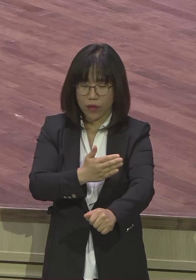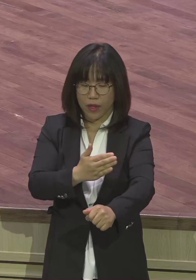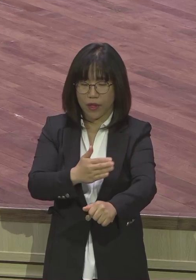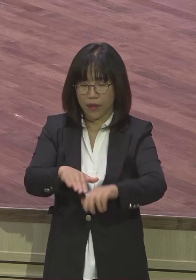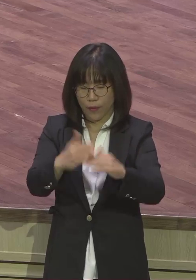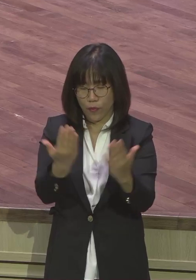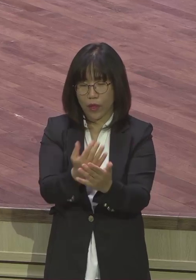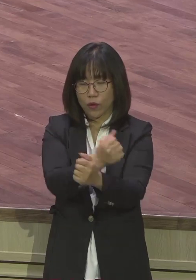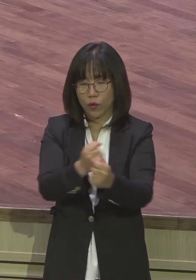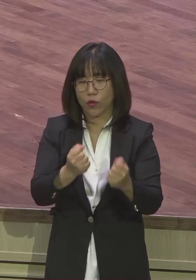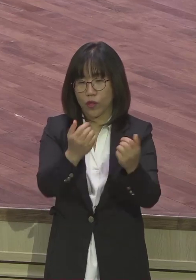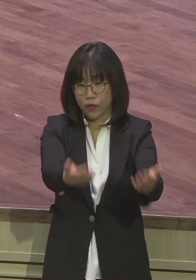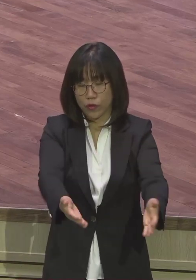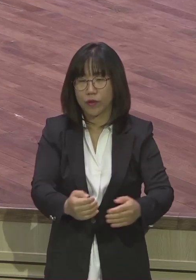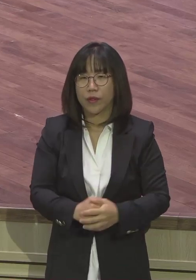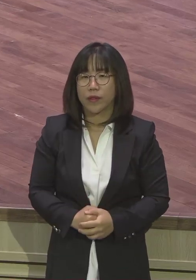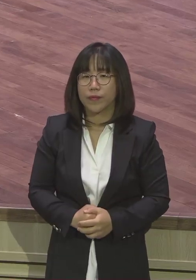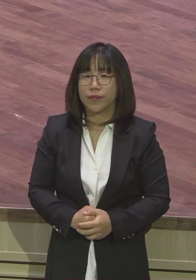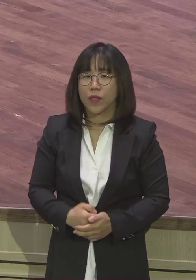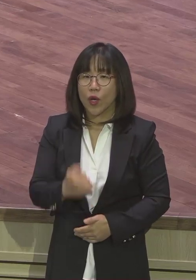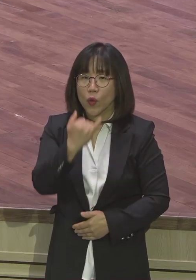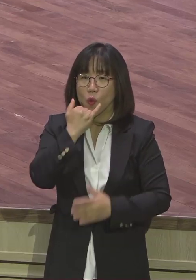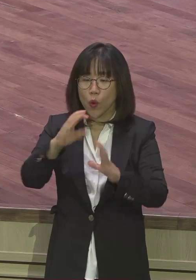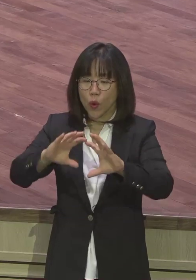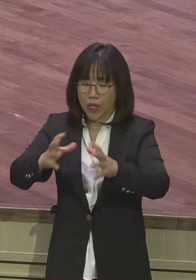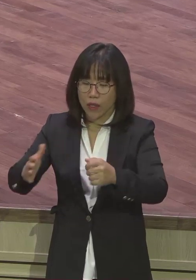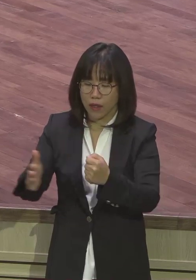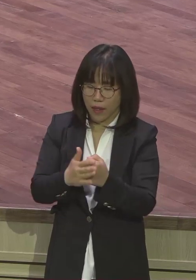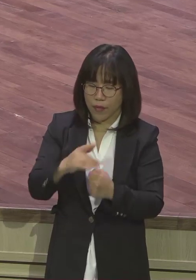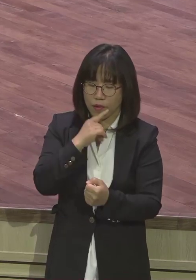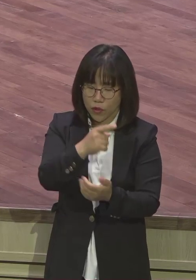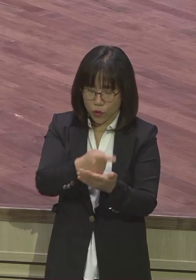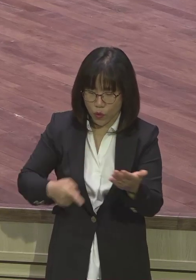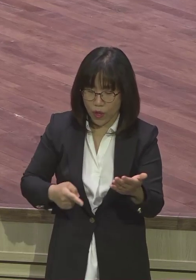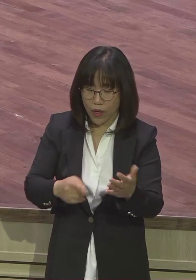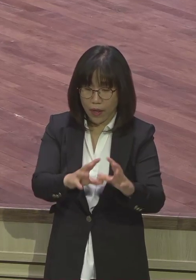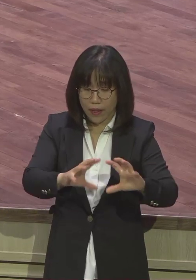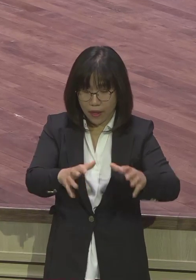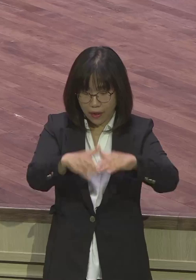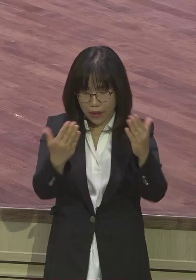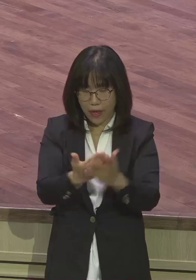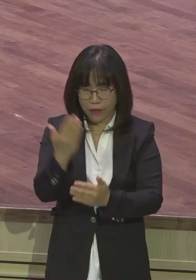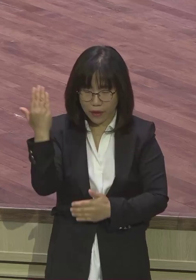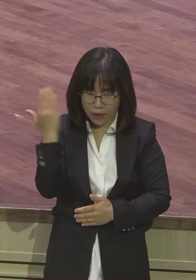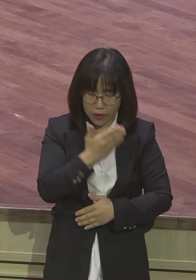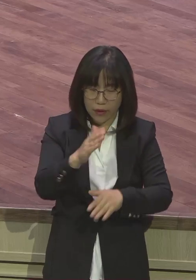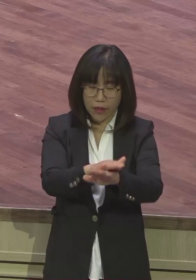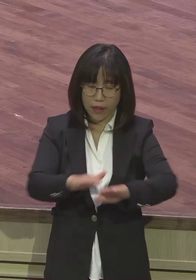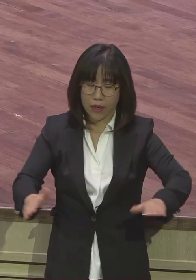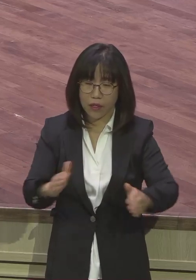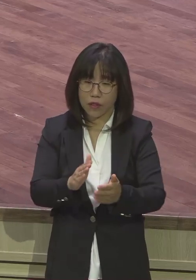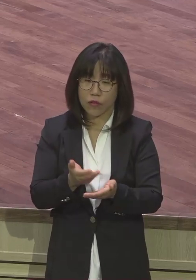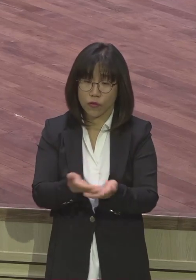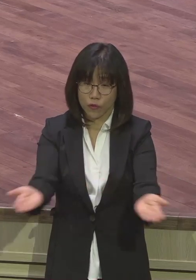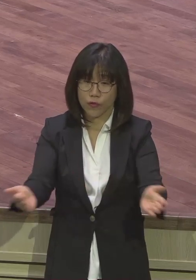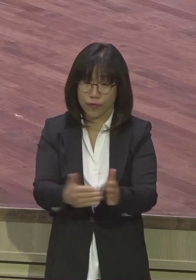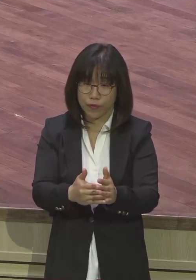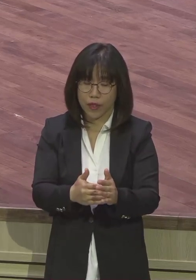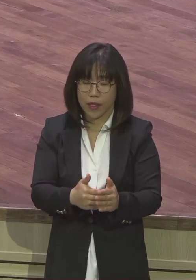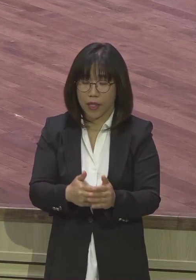없어요. 피해본 모든 피해보상을 다 해 줬기 때문에 깨끗하게 해결되었다고. 그런데 일본은 그렇지